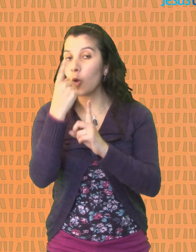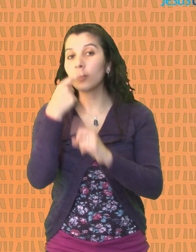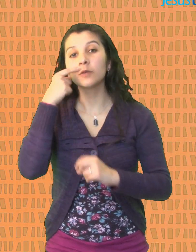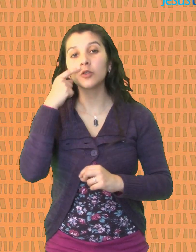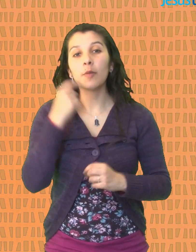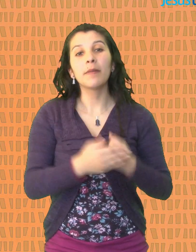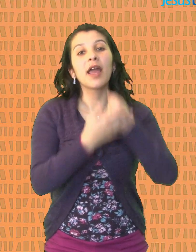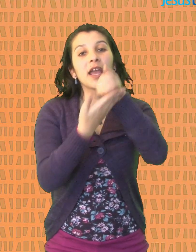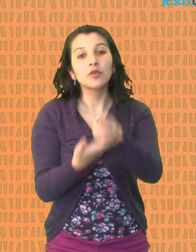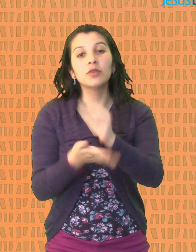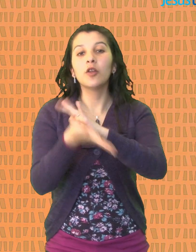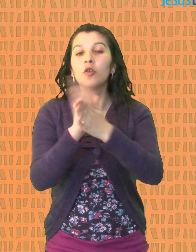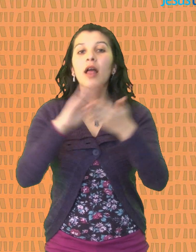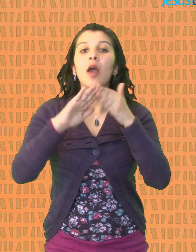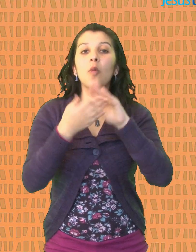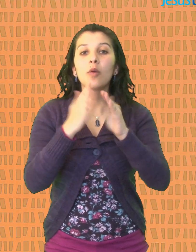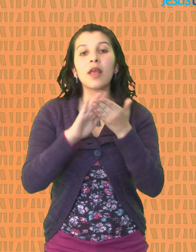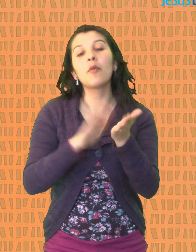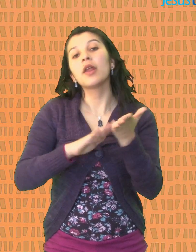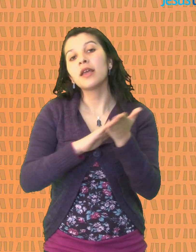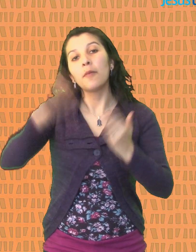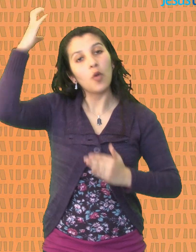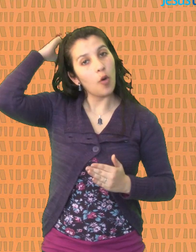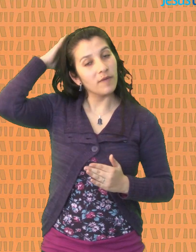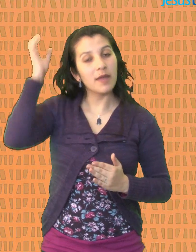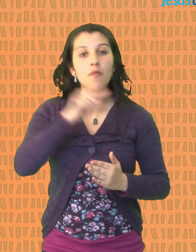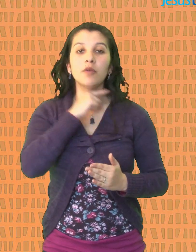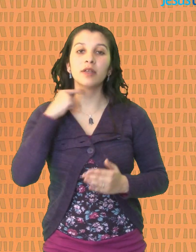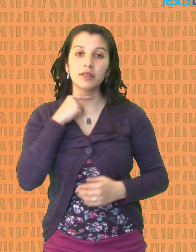a la comunidad como obispos, sacerdotes o diáconos.